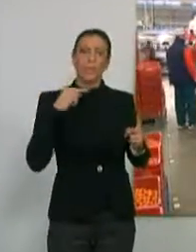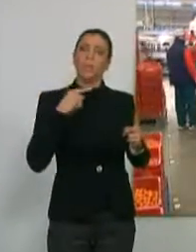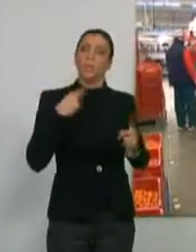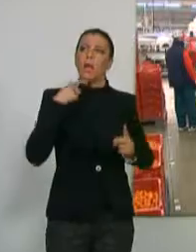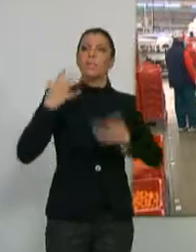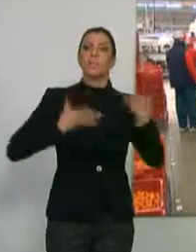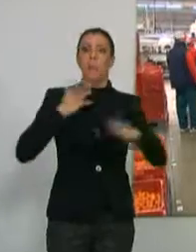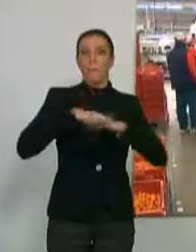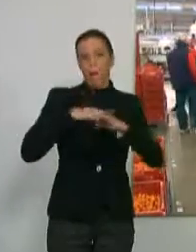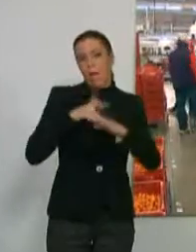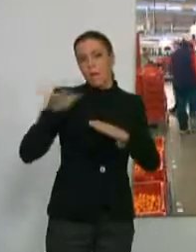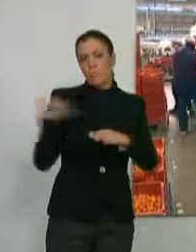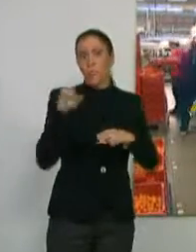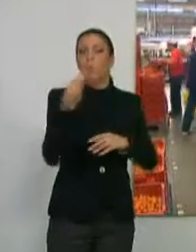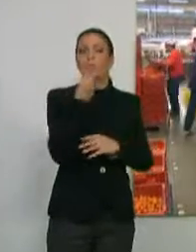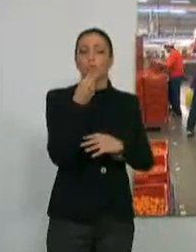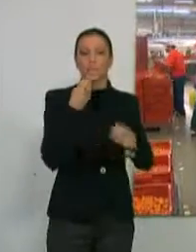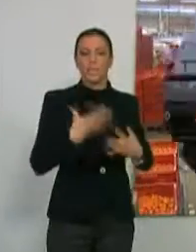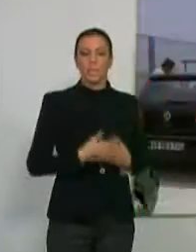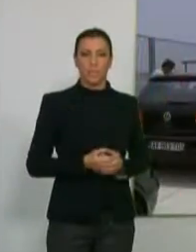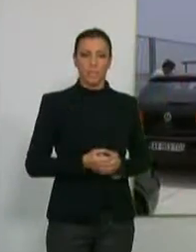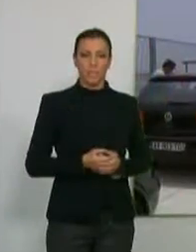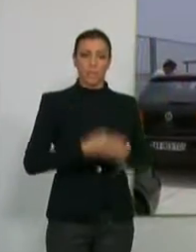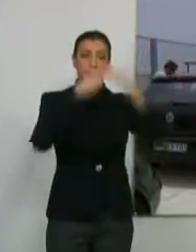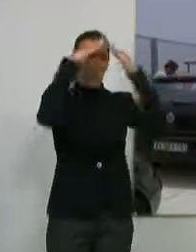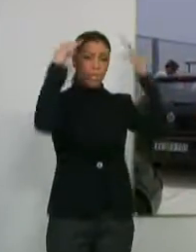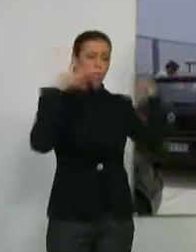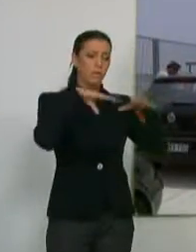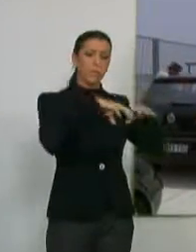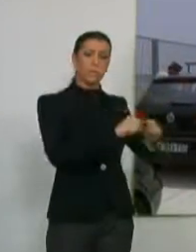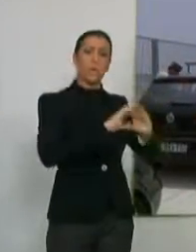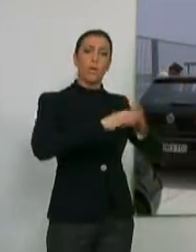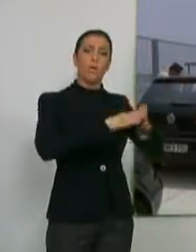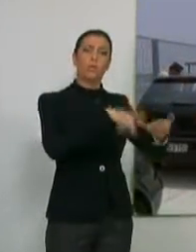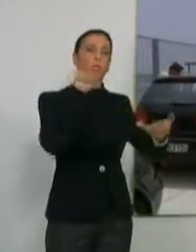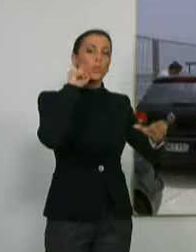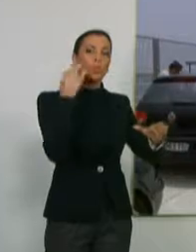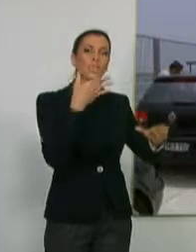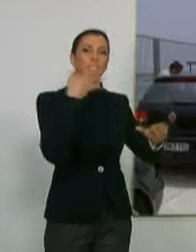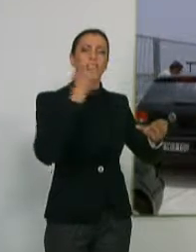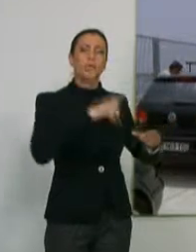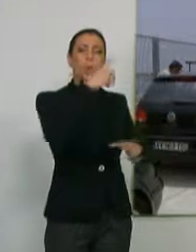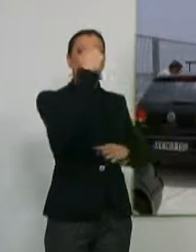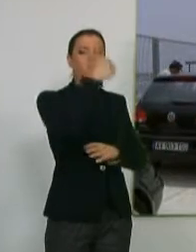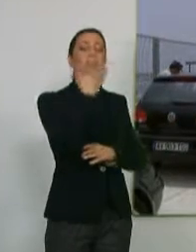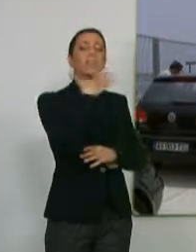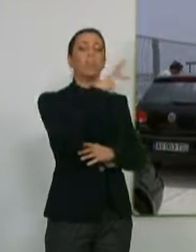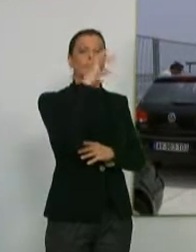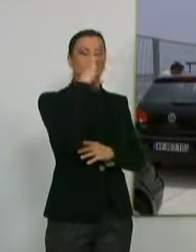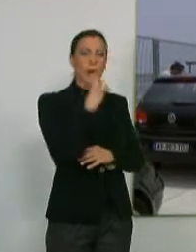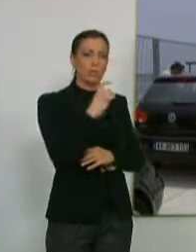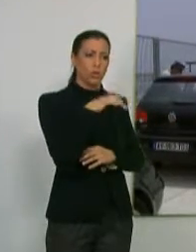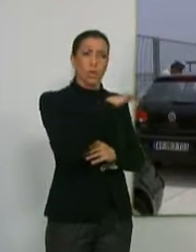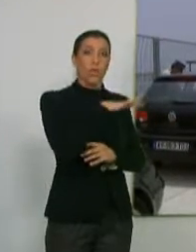manera decidida su consumo. La Guardia Civil ha detenido en el puerto de Montreal a un hombre de 50 años,